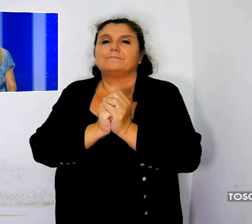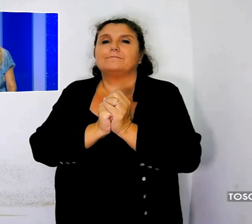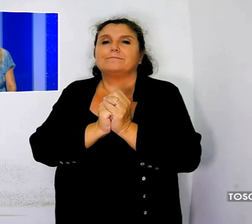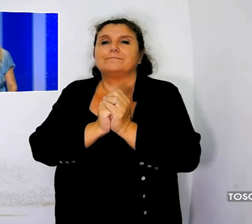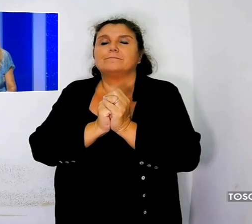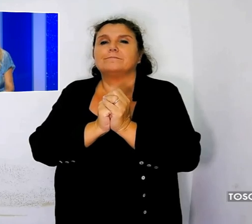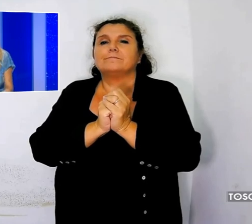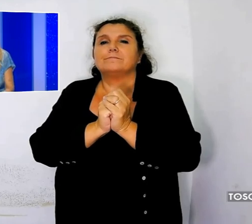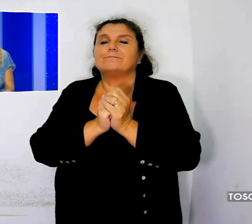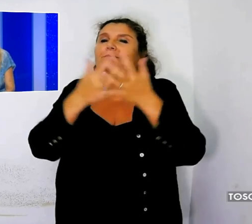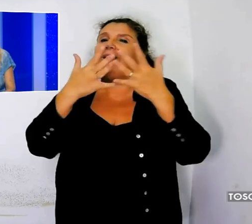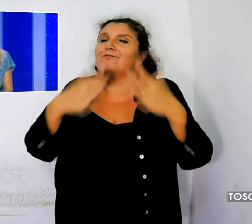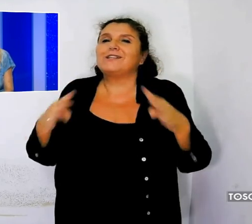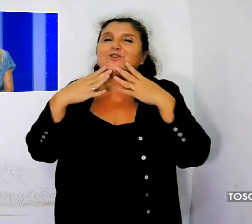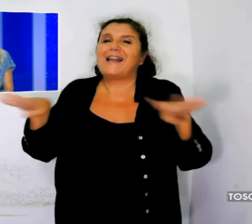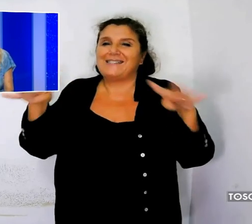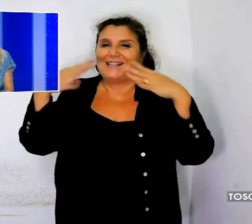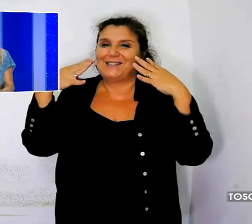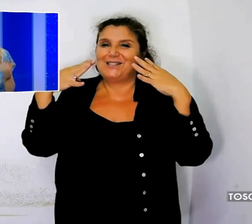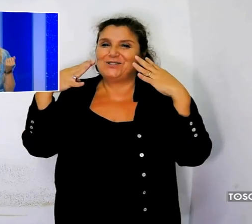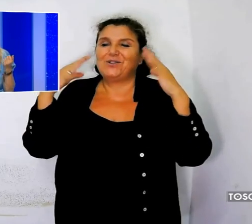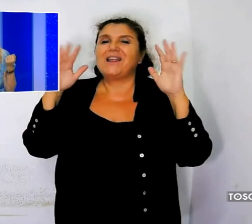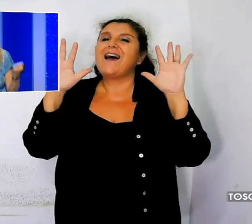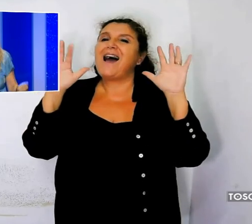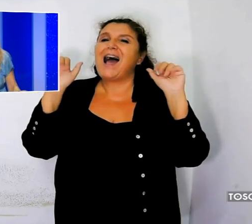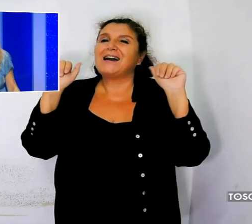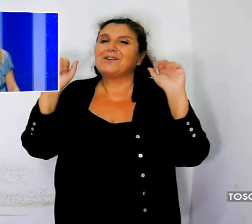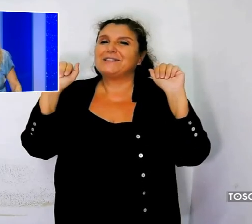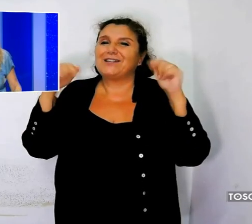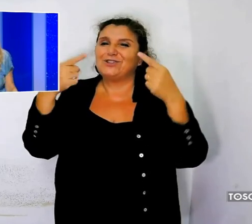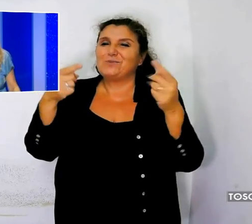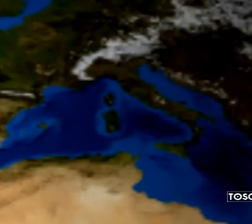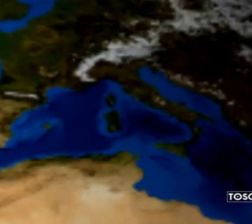Per questa sera è tutto. Grazie per averci seguiti. Arrivederci.